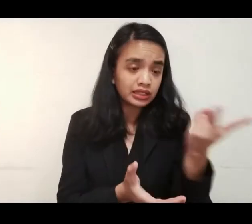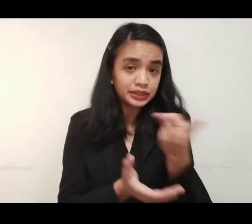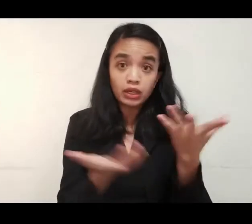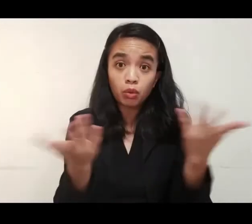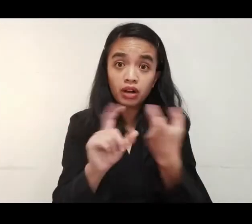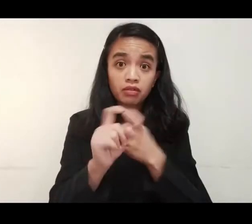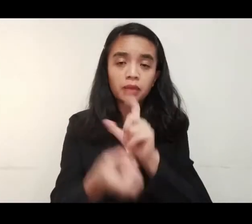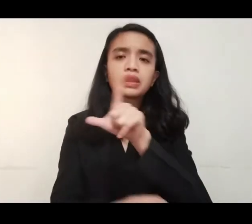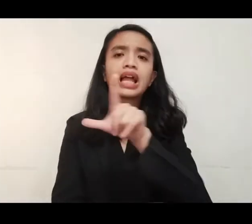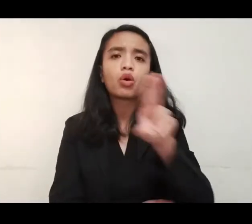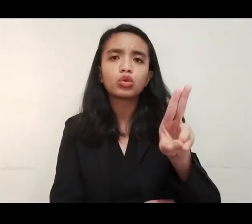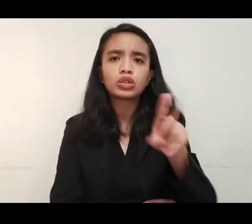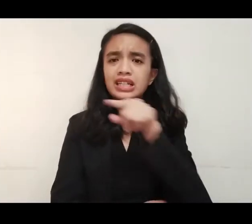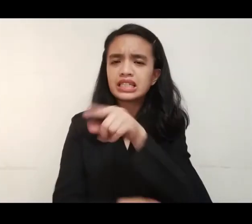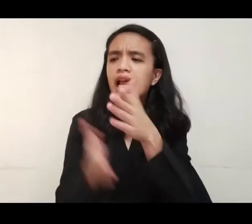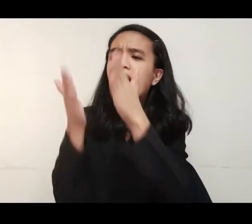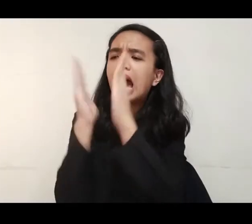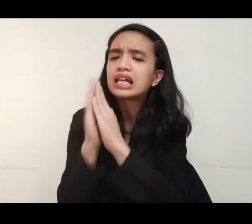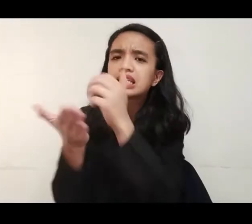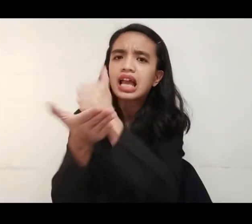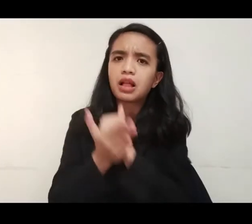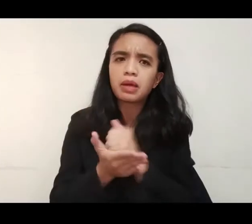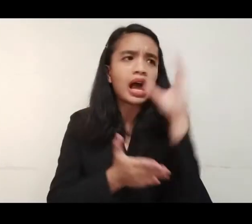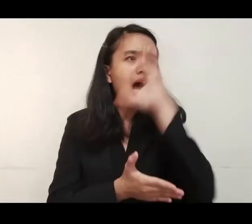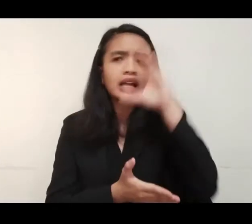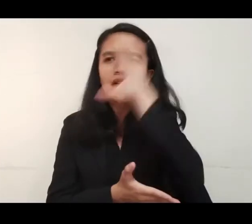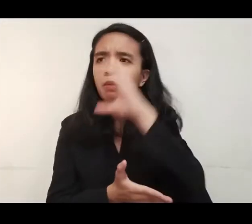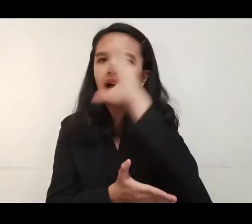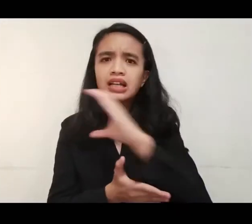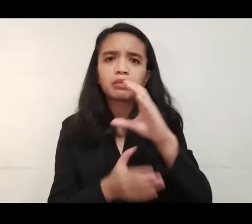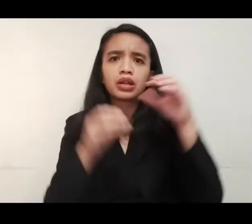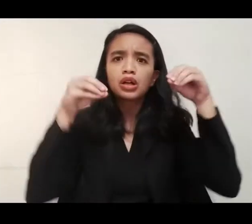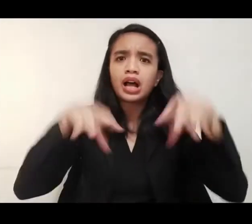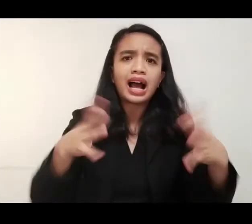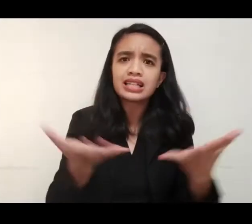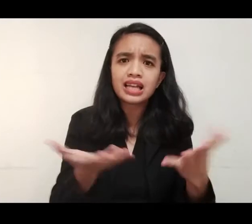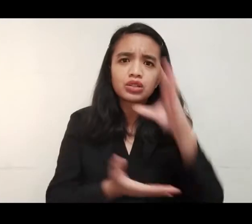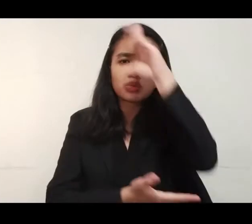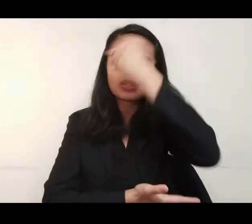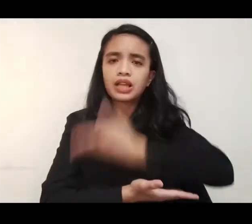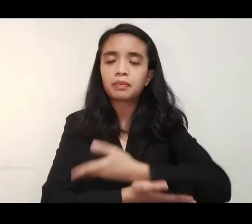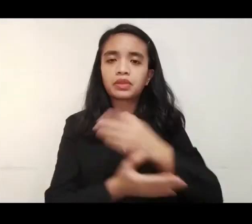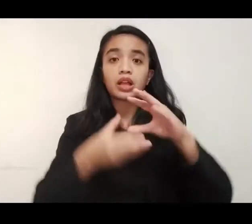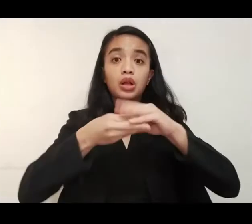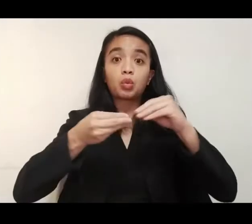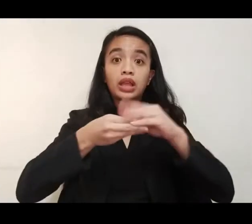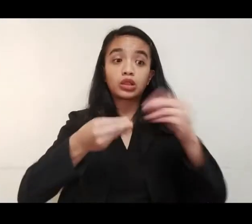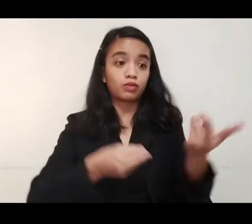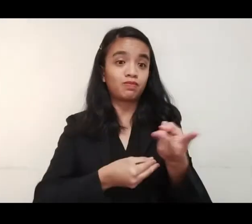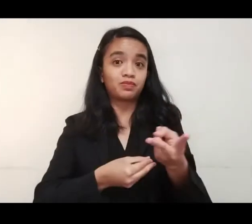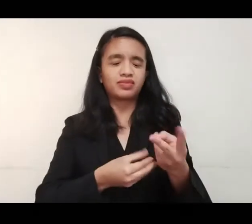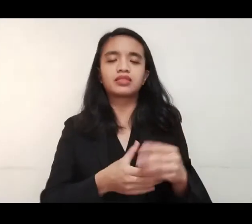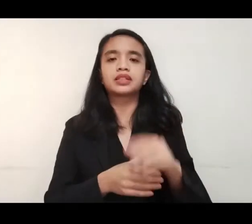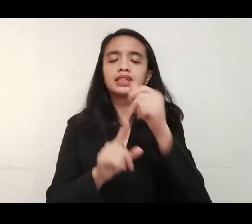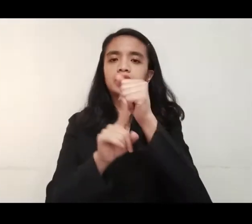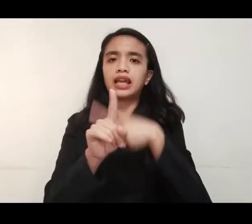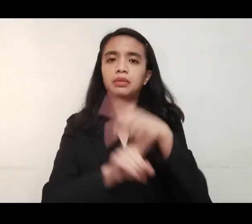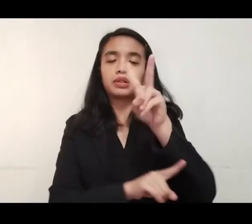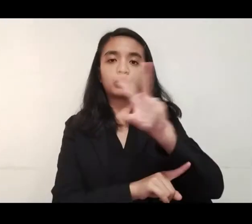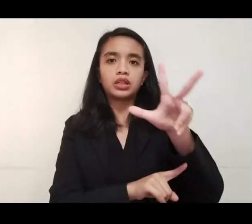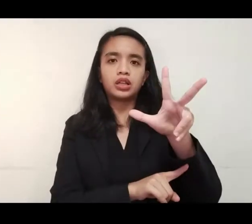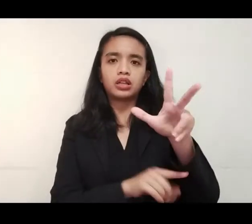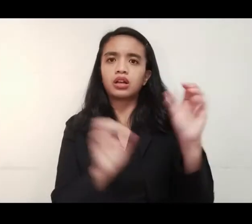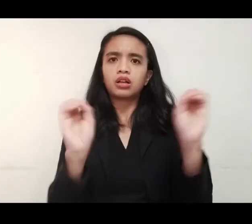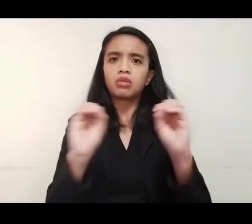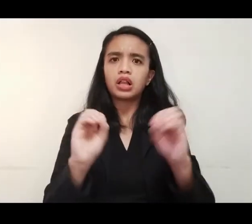-asawang Acosta mula sa La Union na humihingi ng tulong para mahanap ang nawawalang anak na seaman. Kwento ng mag-asawa April